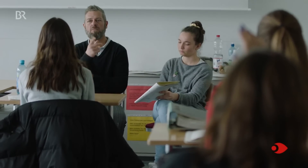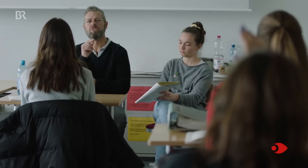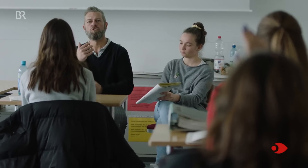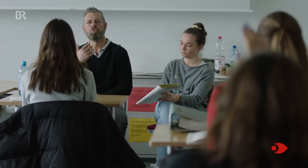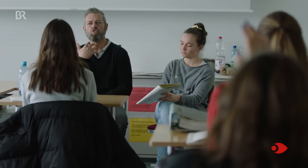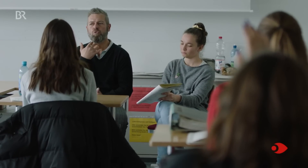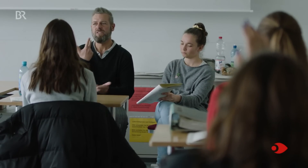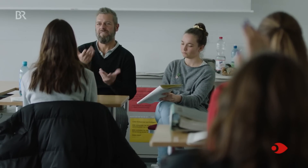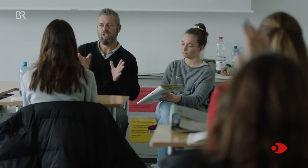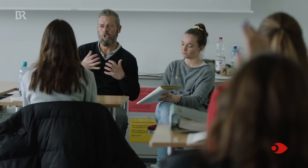Musik